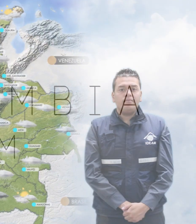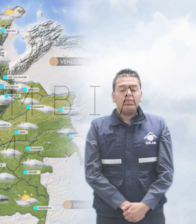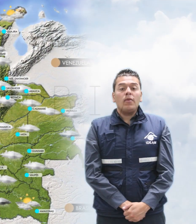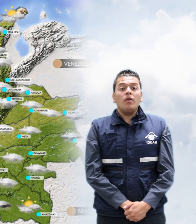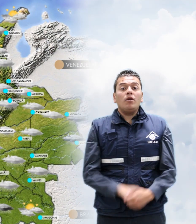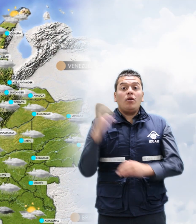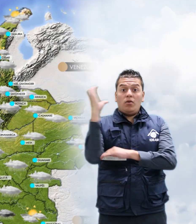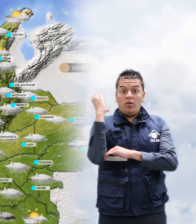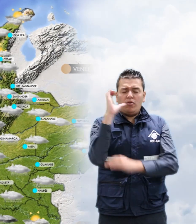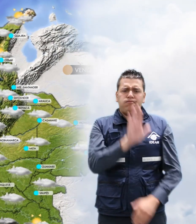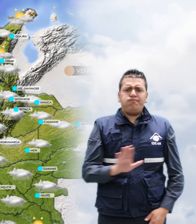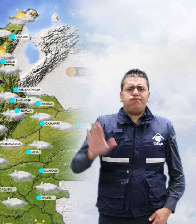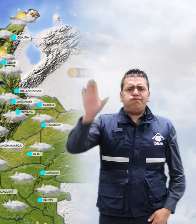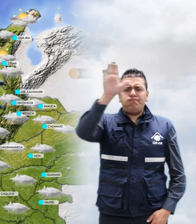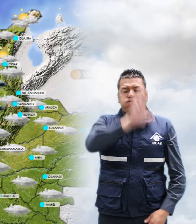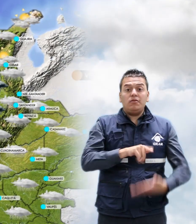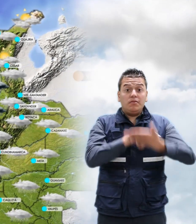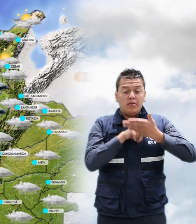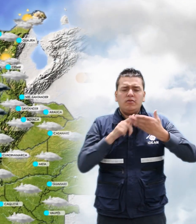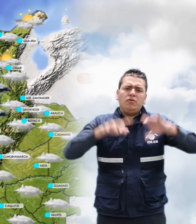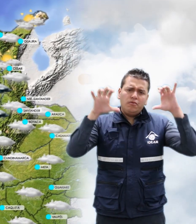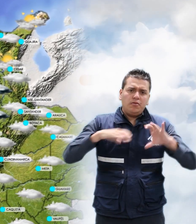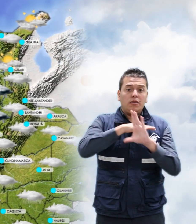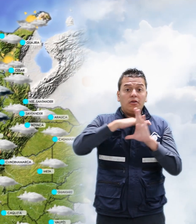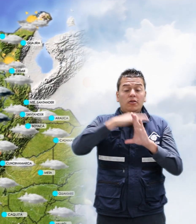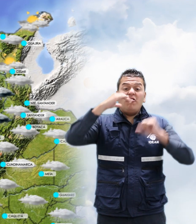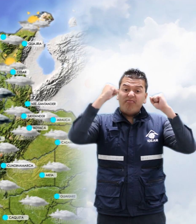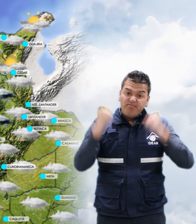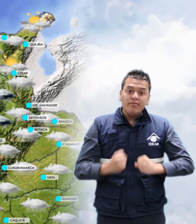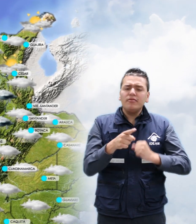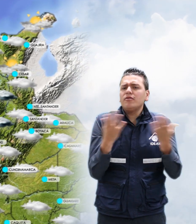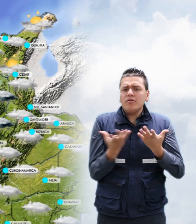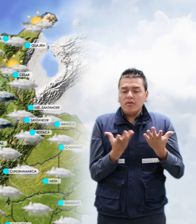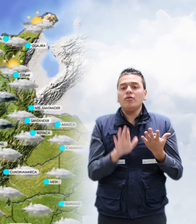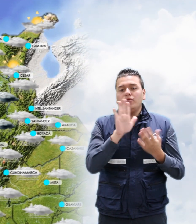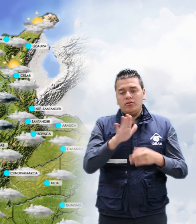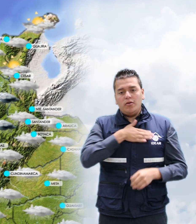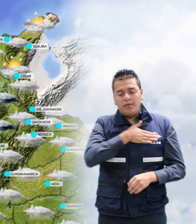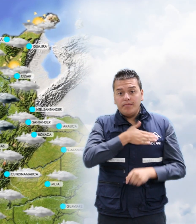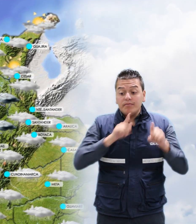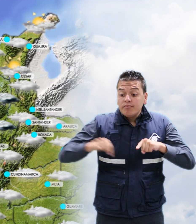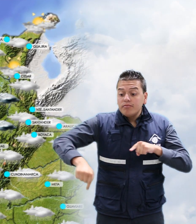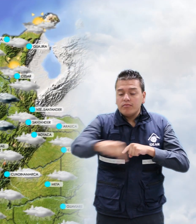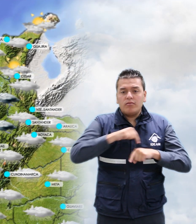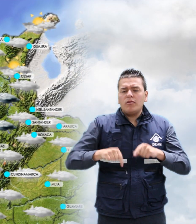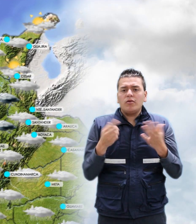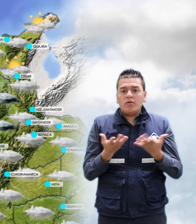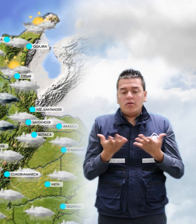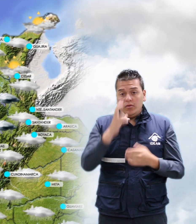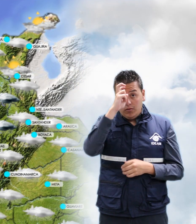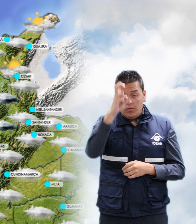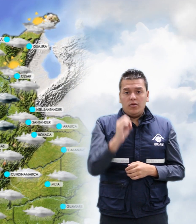El pronóstico a nivel nacional nos indica lluvias de moderadas a fuertes, especialmente en sectores de Bolívar y algunos sectores del